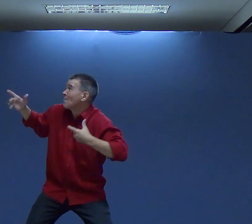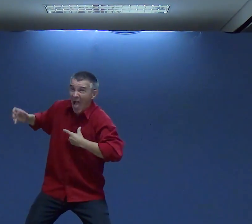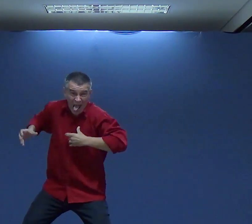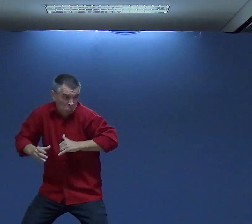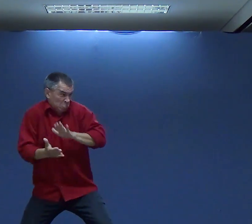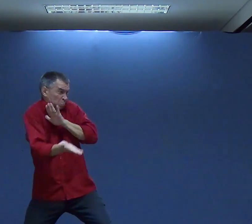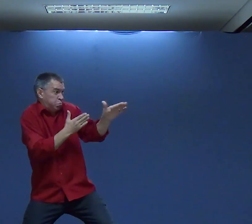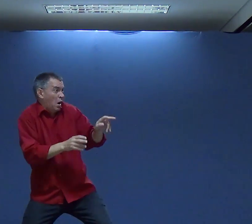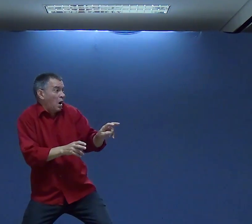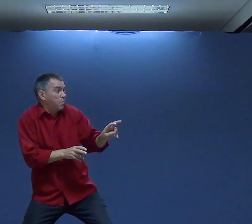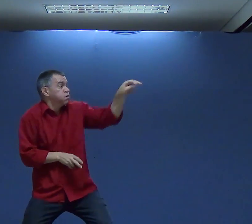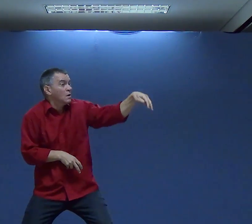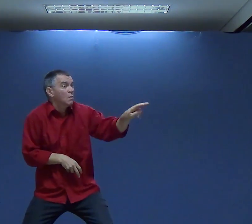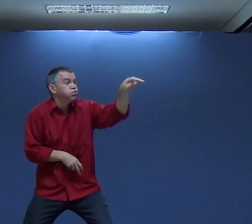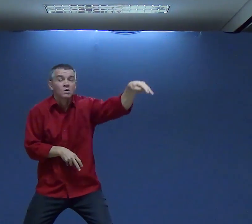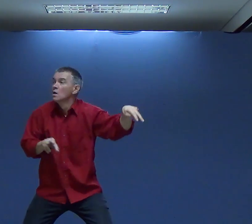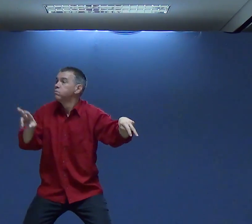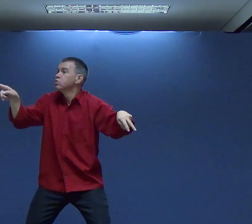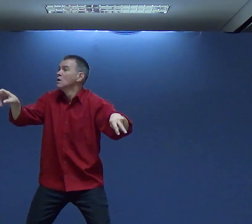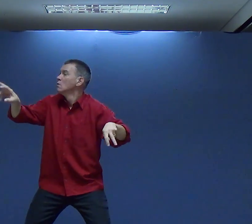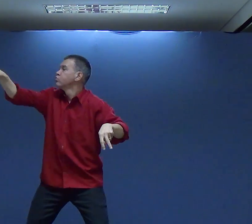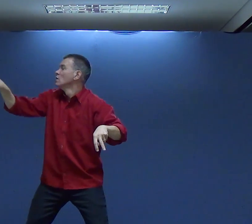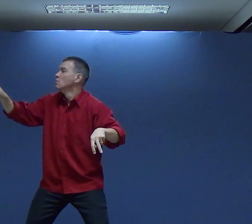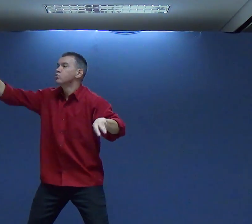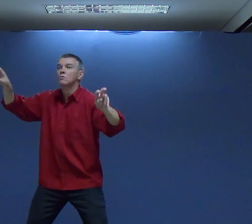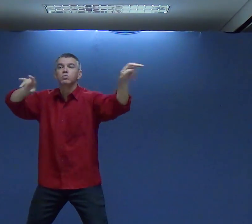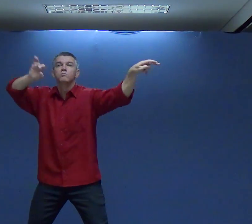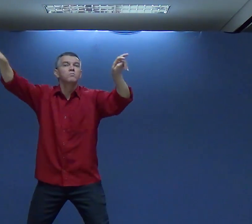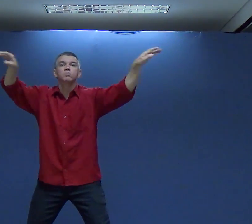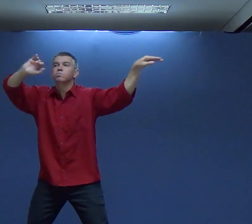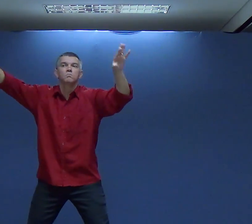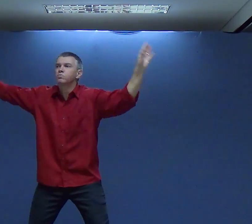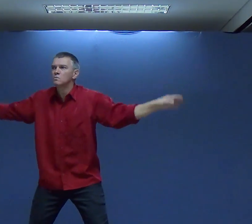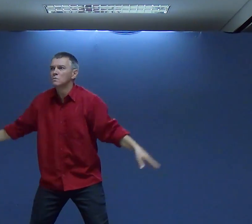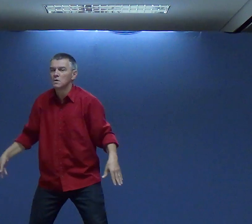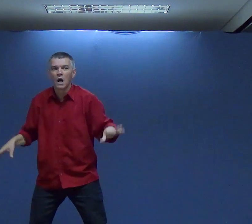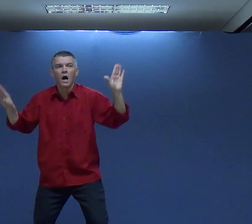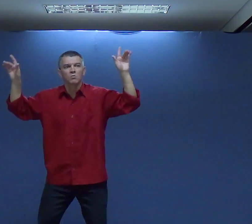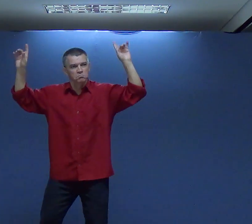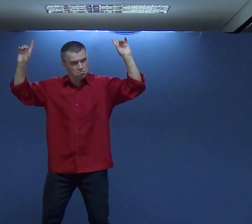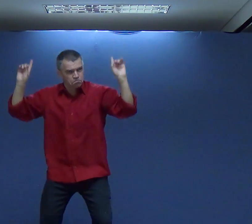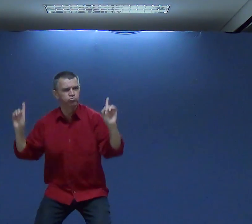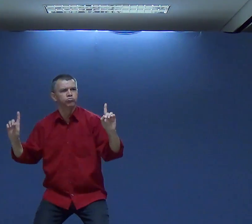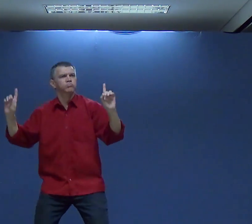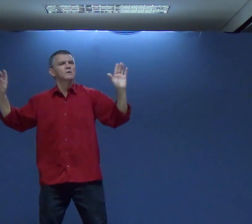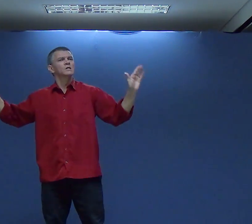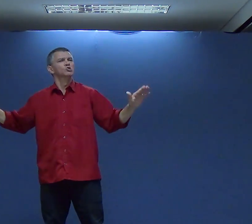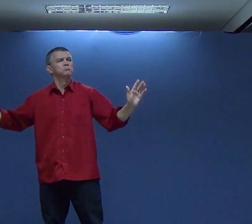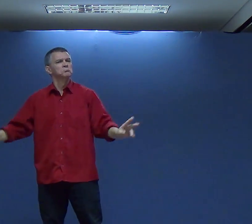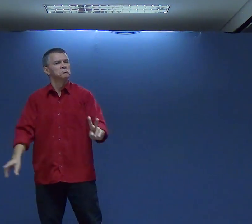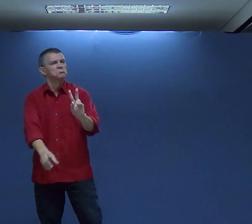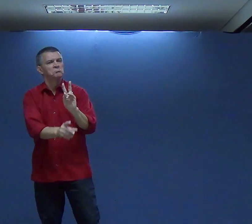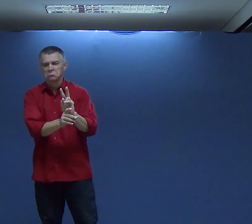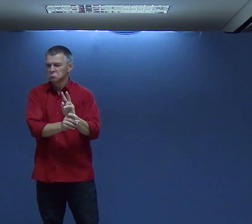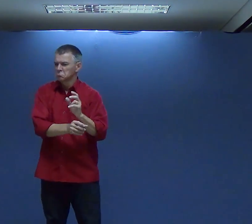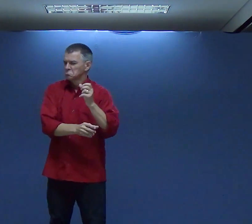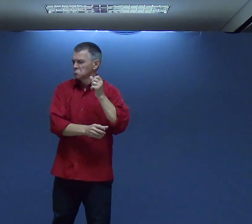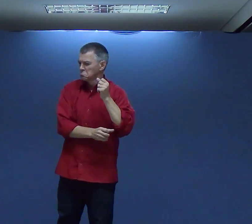diálogo Não tem Que poder Ele precisa Fugir Precisa Entrar Bem longe Sim